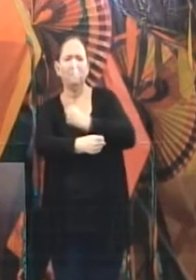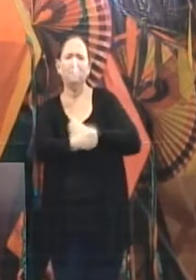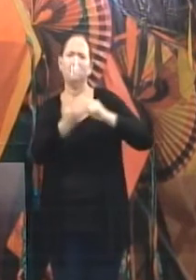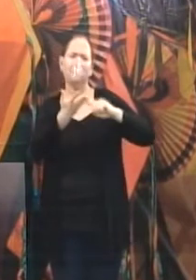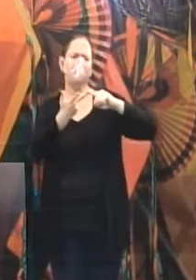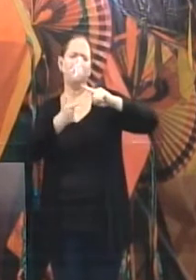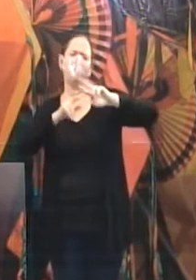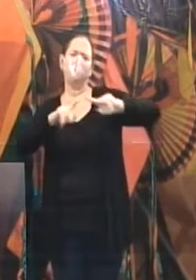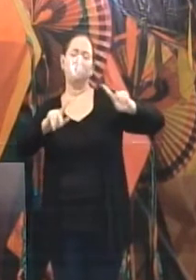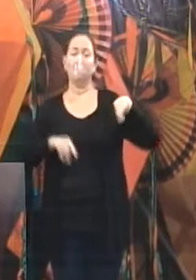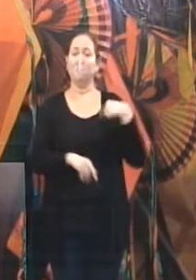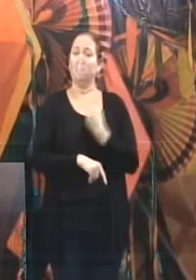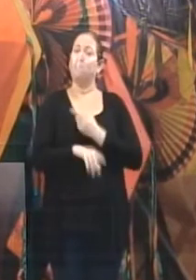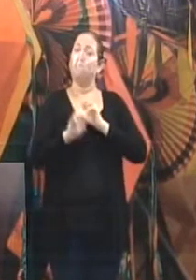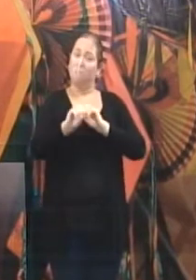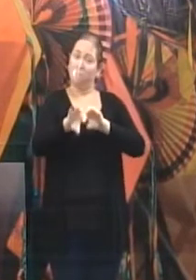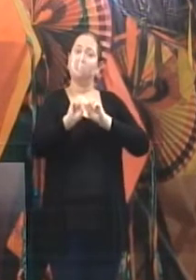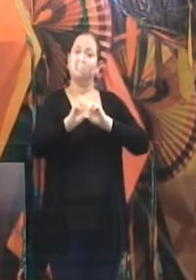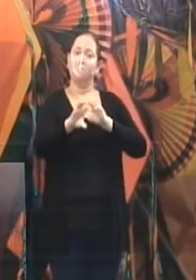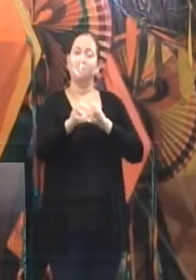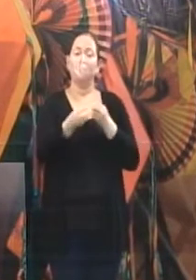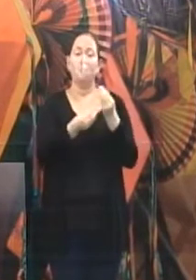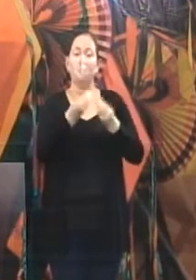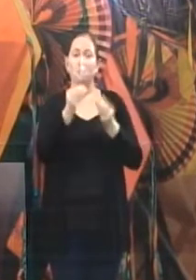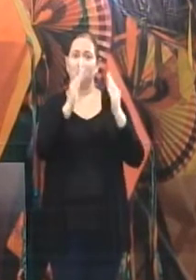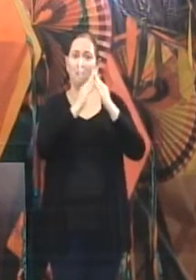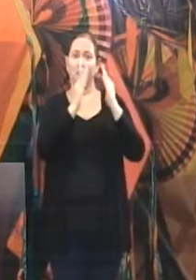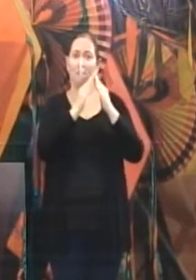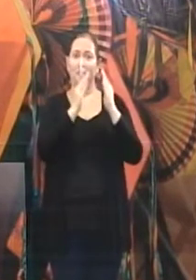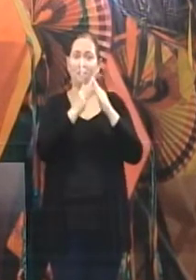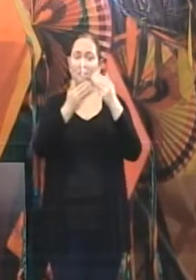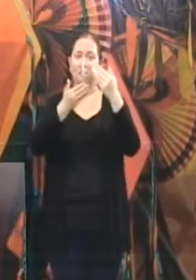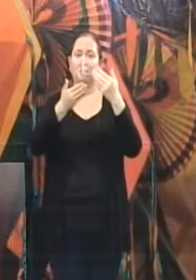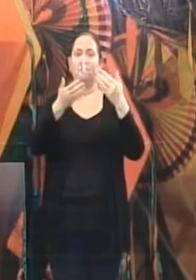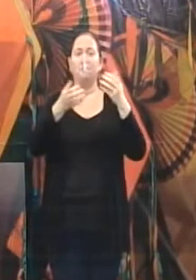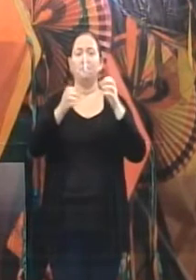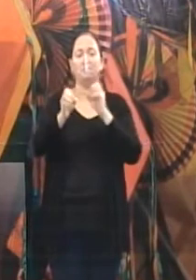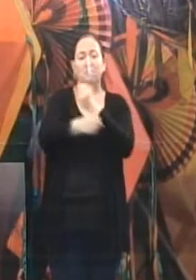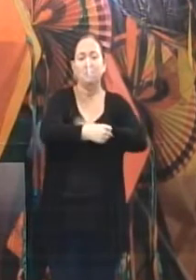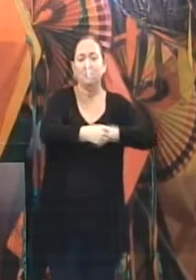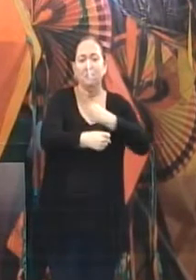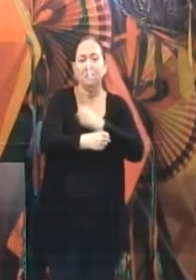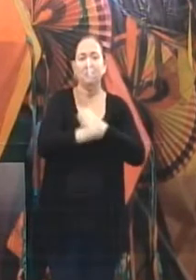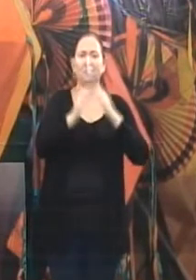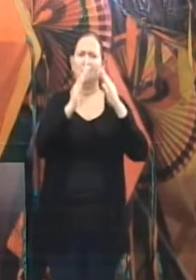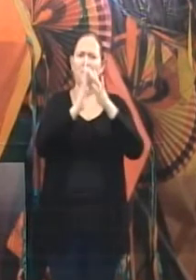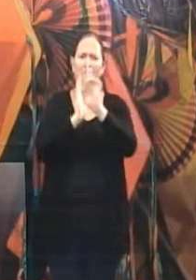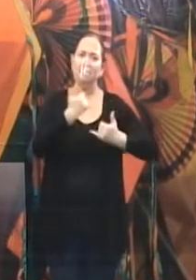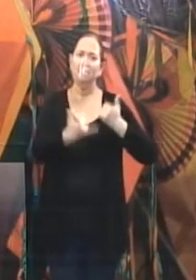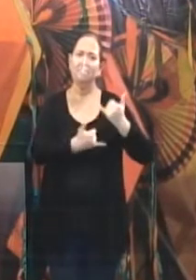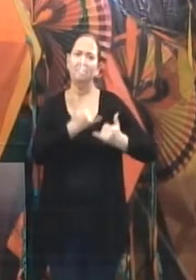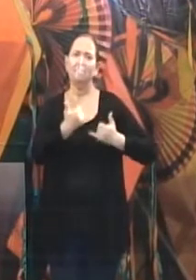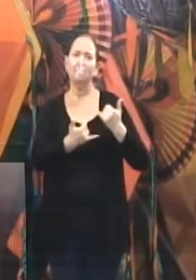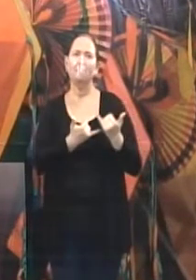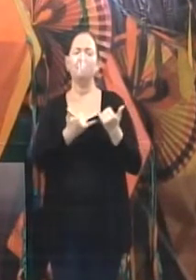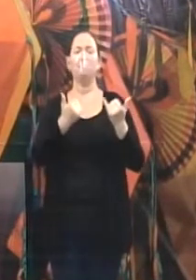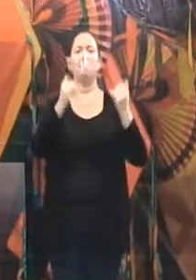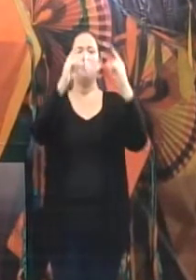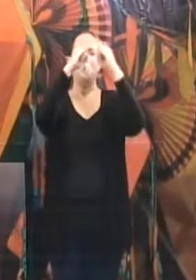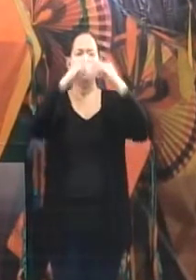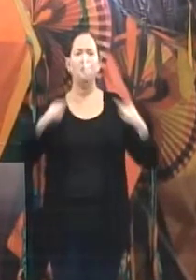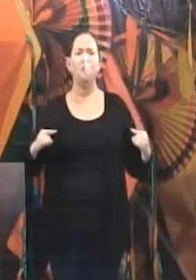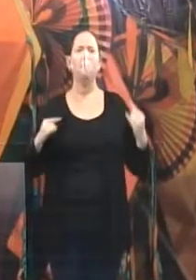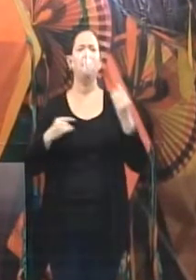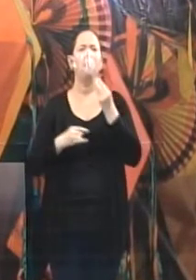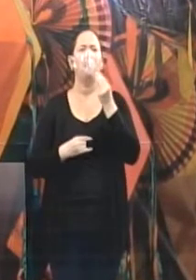a gente vai ensinar as pessoas a fazerem as suas receitas a partir das suas próprias casas. Além disso, barraca do beijo,